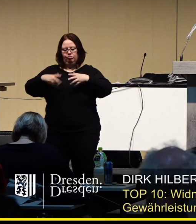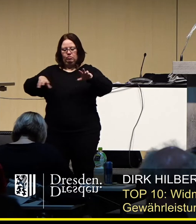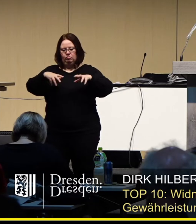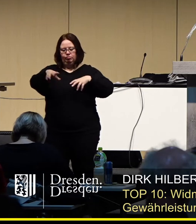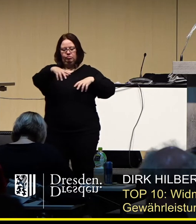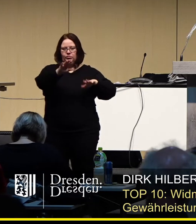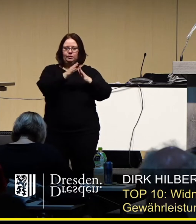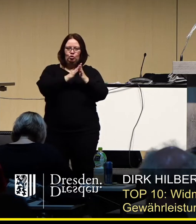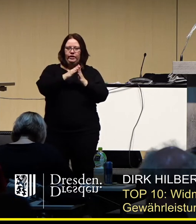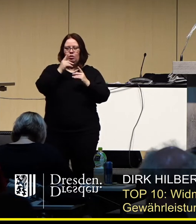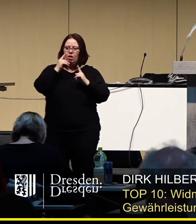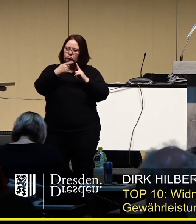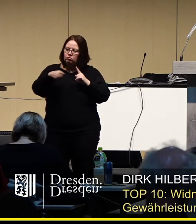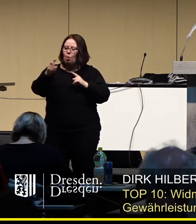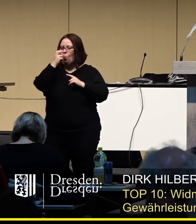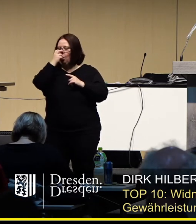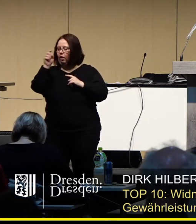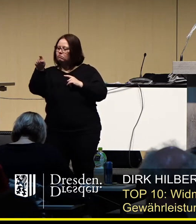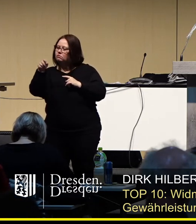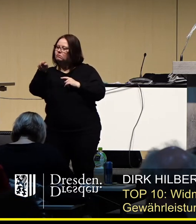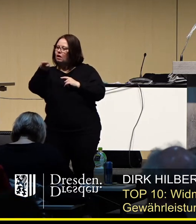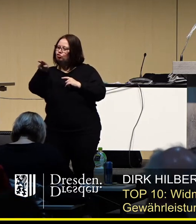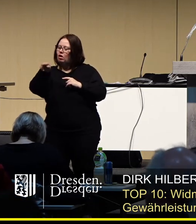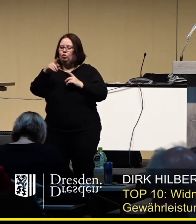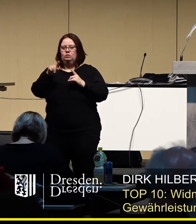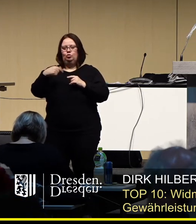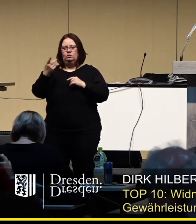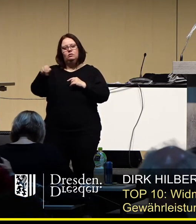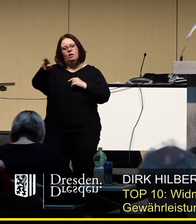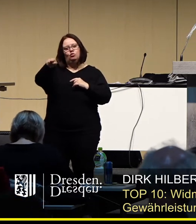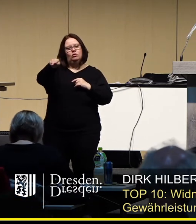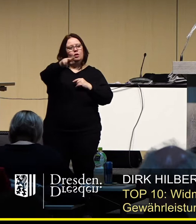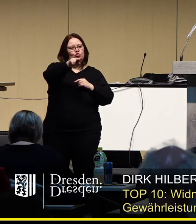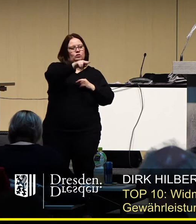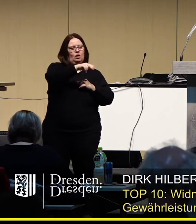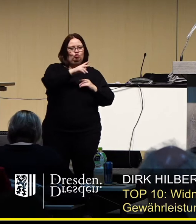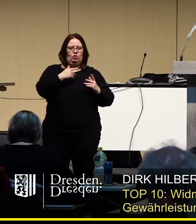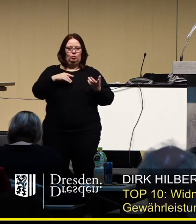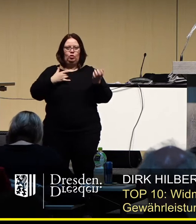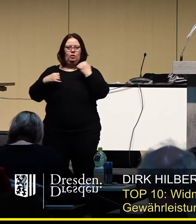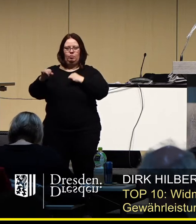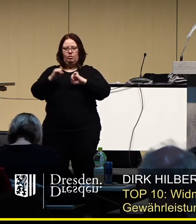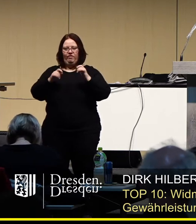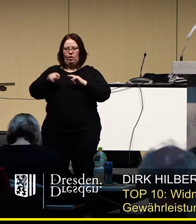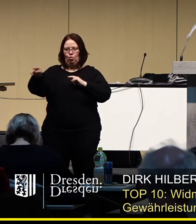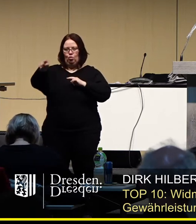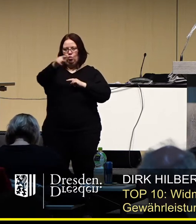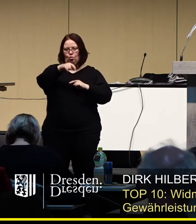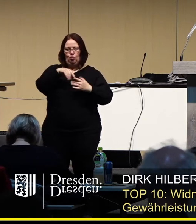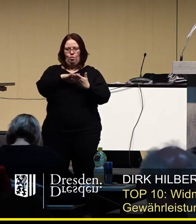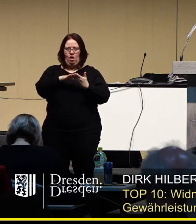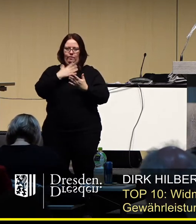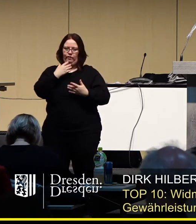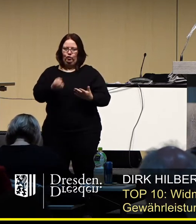wieder motivieren, auch neugierig nächste Orte zu entdecken, also in Bewegung zu halten, in den